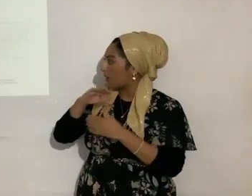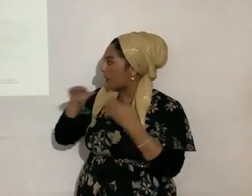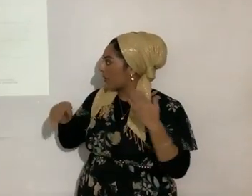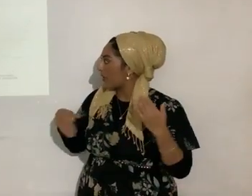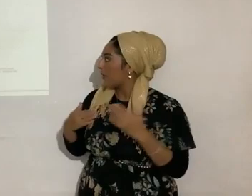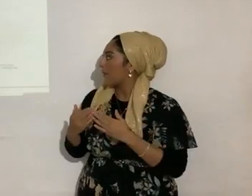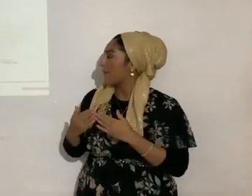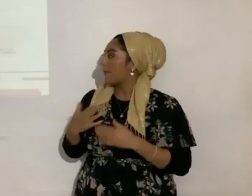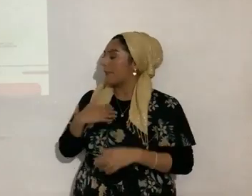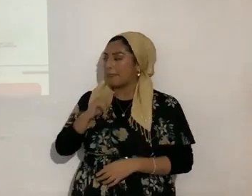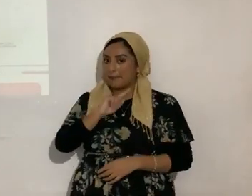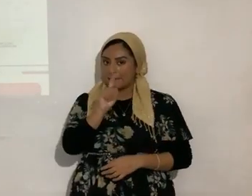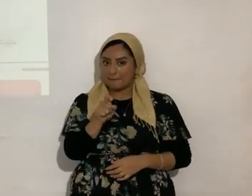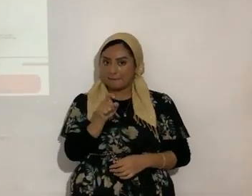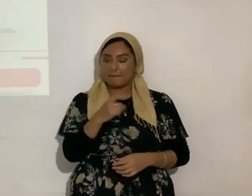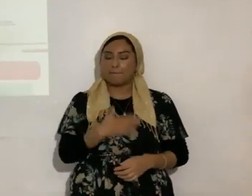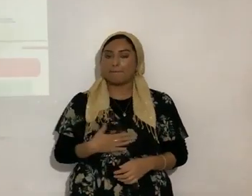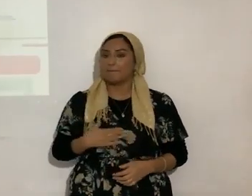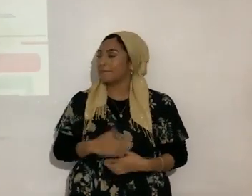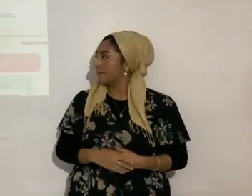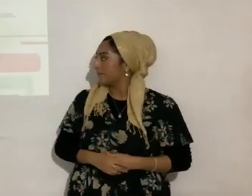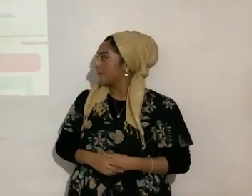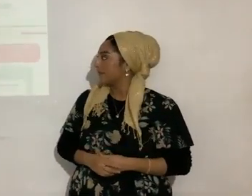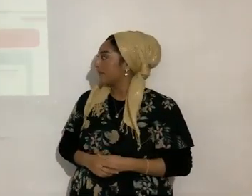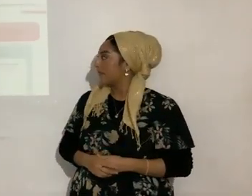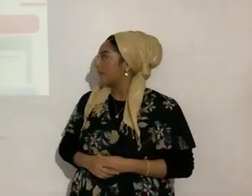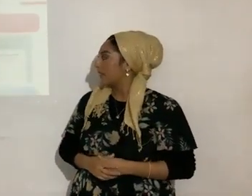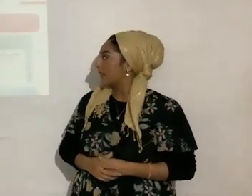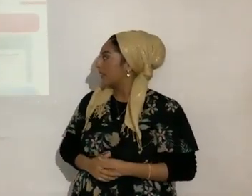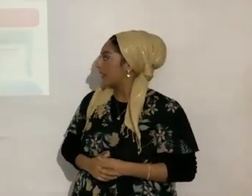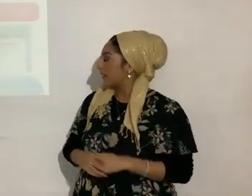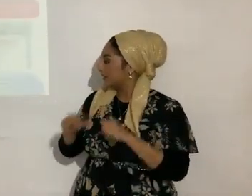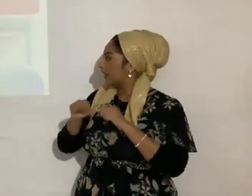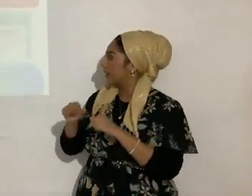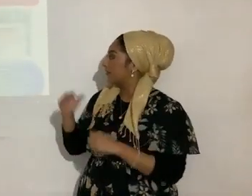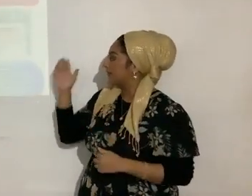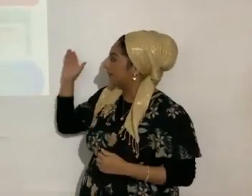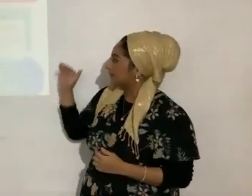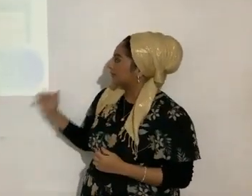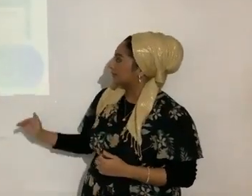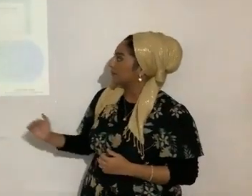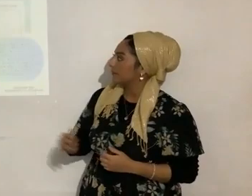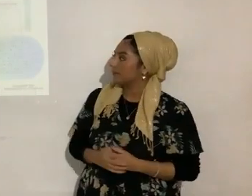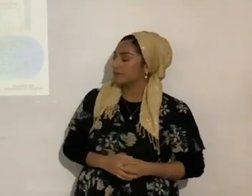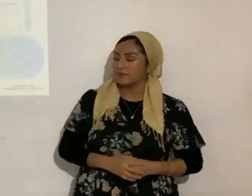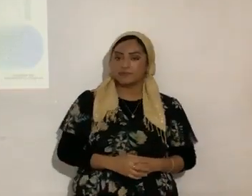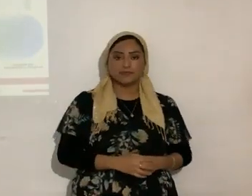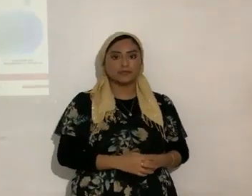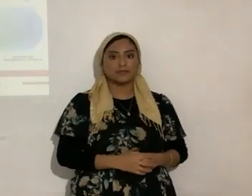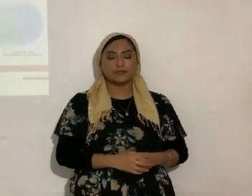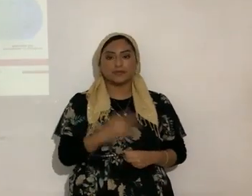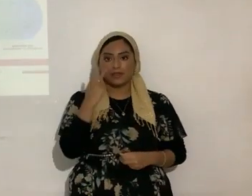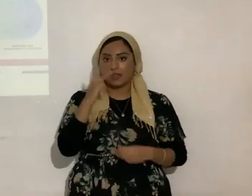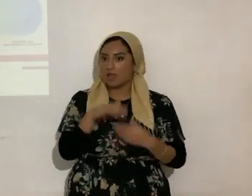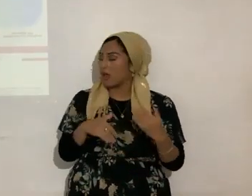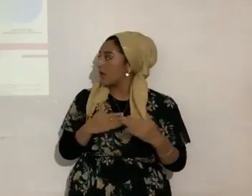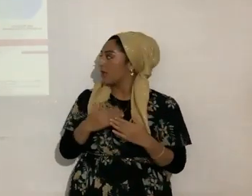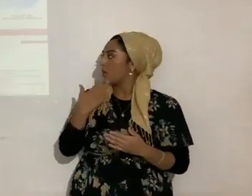hermanos, yo les pido, ¿sí? A ver, ahorita les voy a decir, seguimos ahí, ¿de acuerdo? Viendo todo el material, está muy bien hecho,